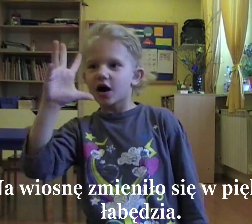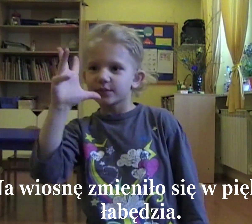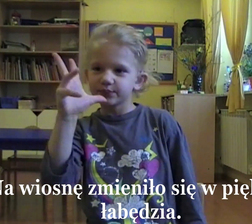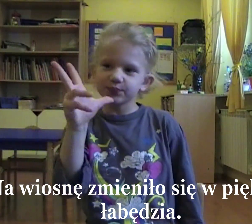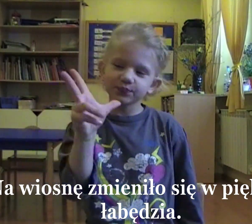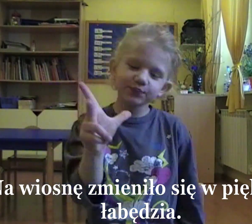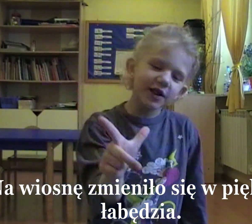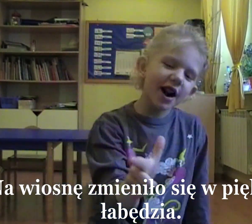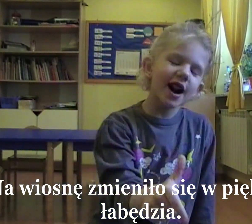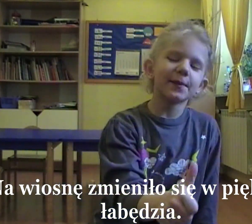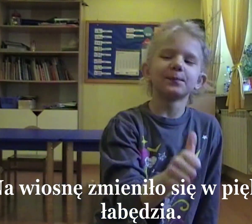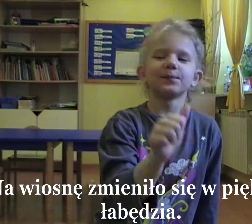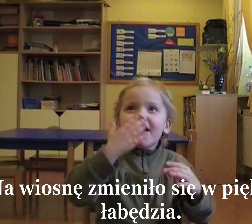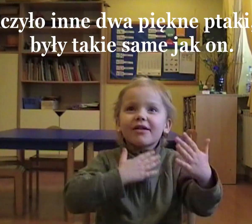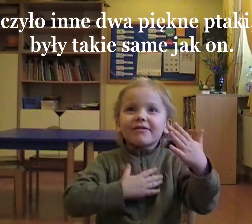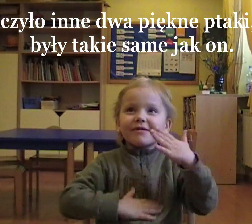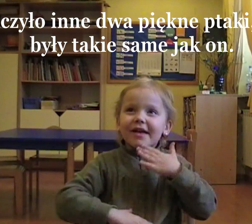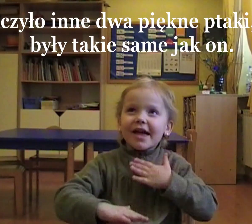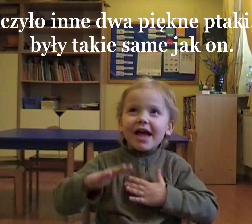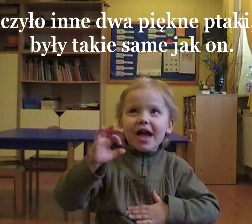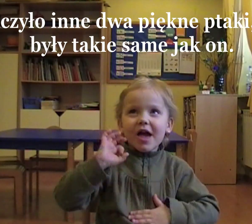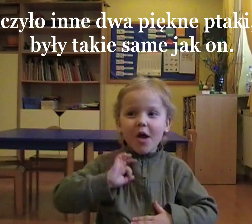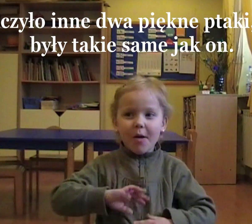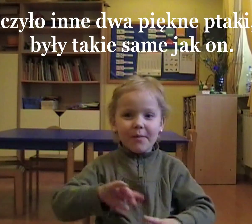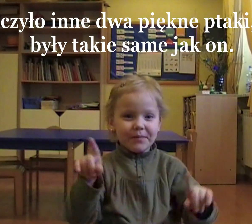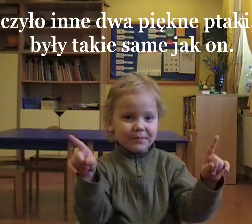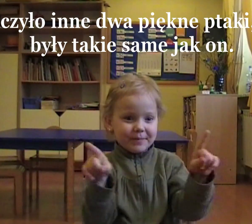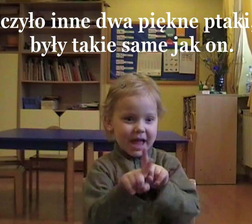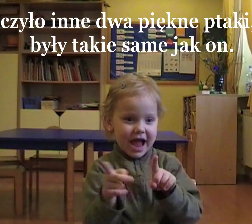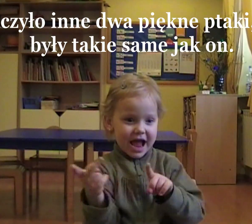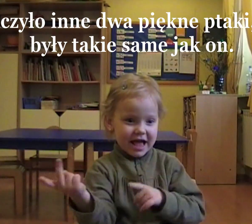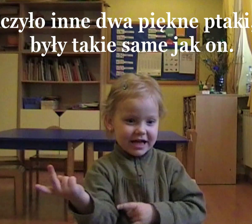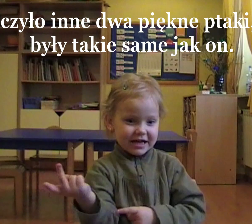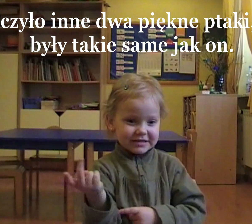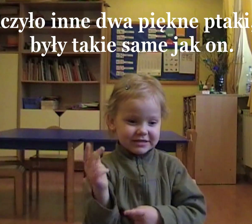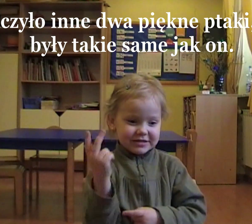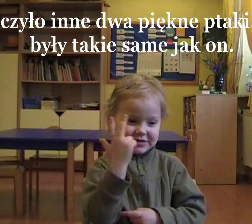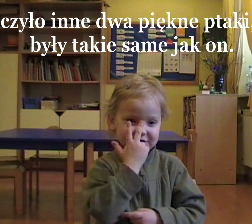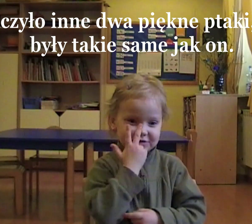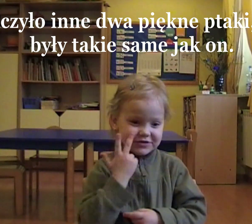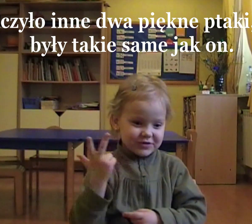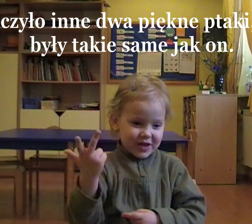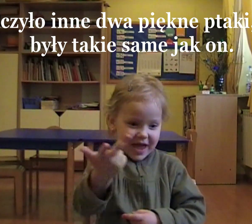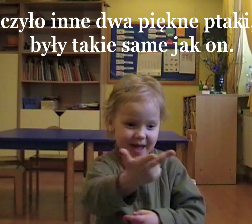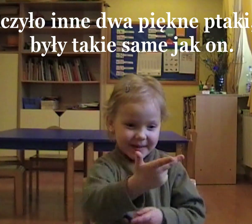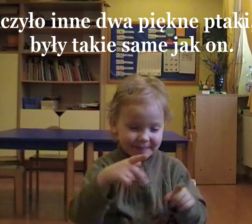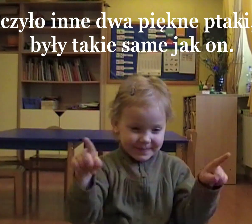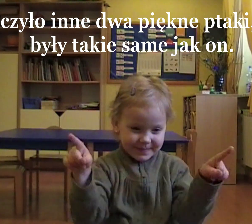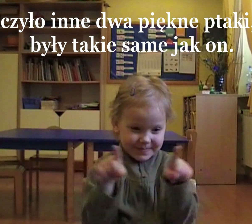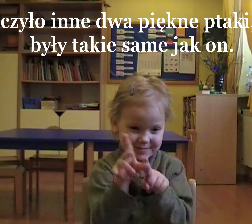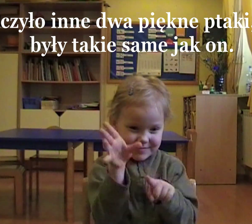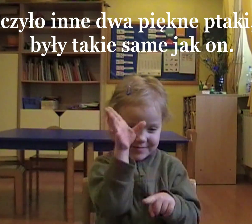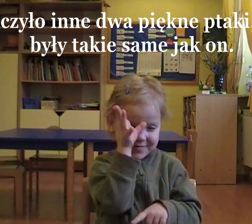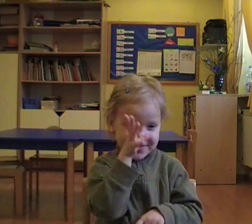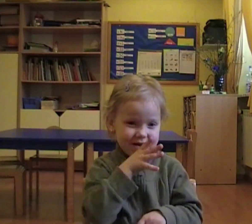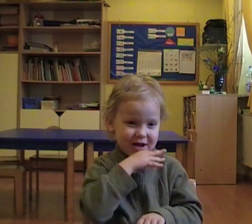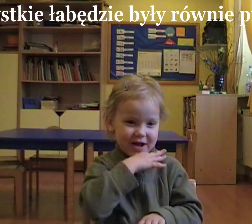Na wiosnę zmieniło się w pięknego łabędzia. Zobaczyło inne dwa piękne ptaki, które były takie